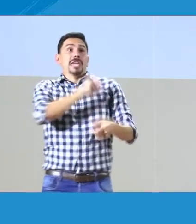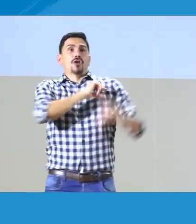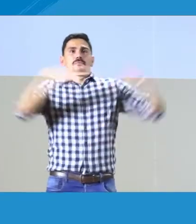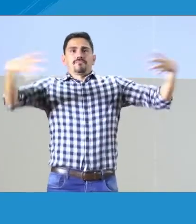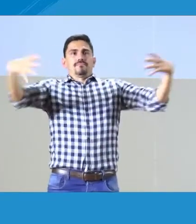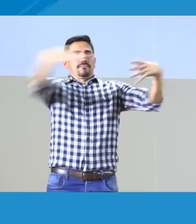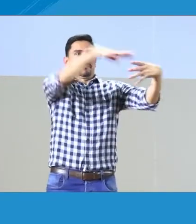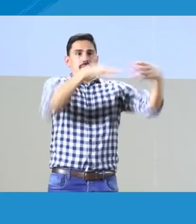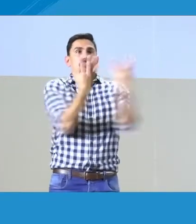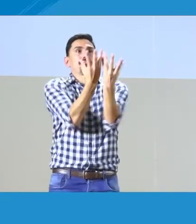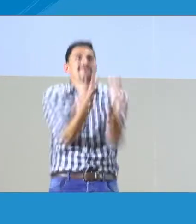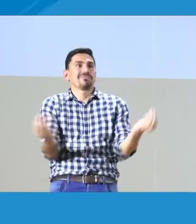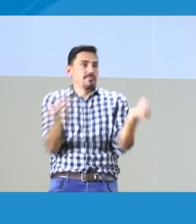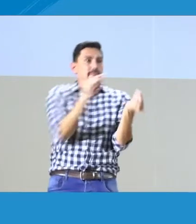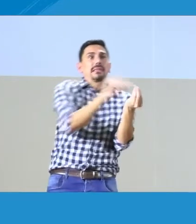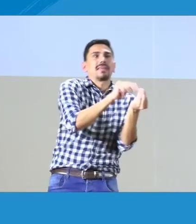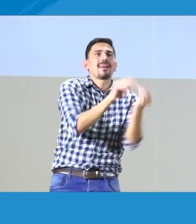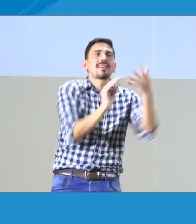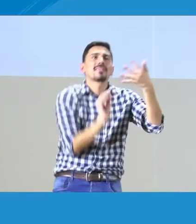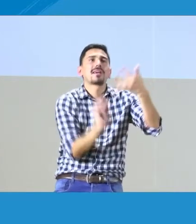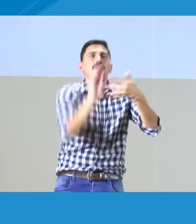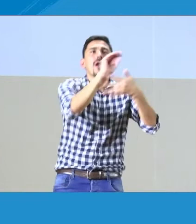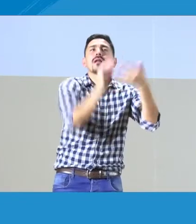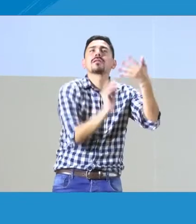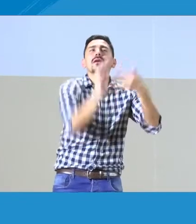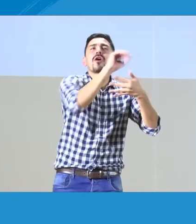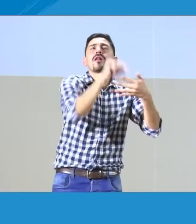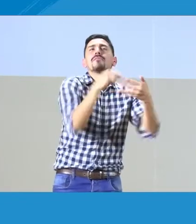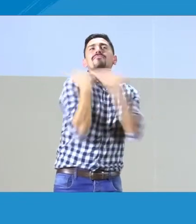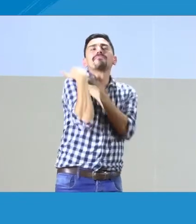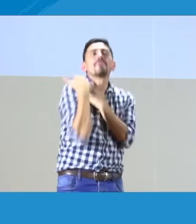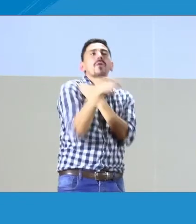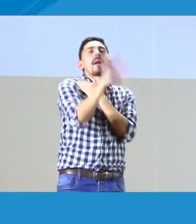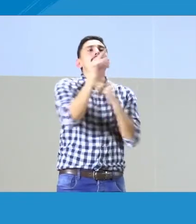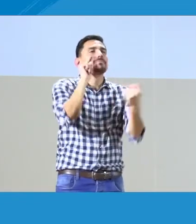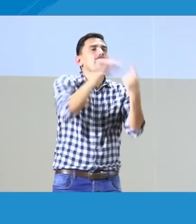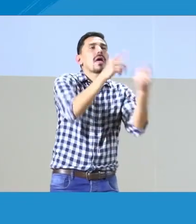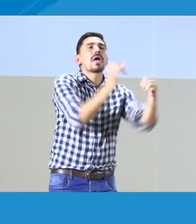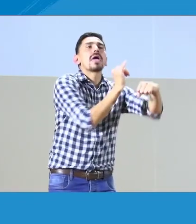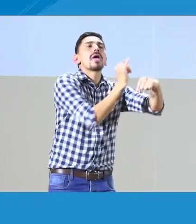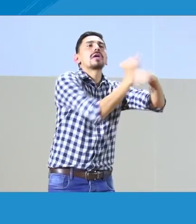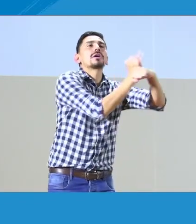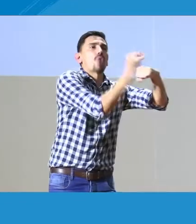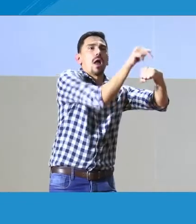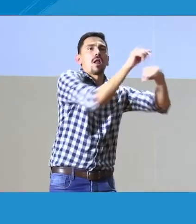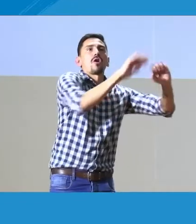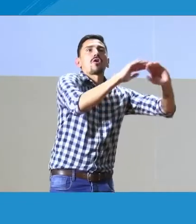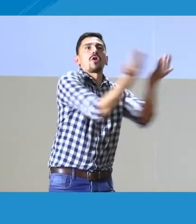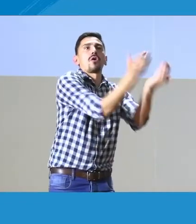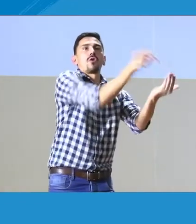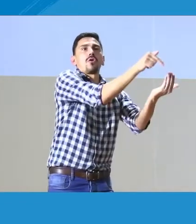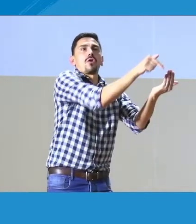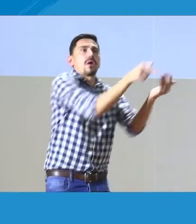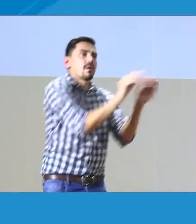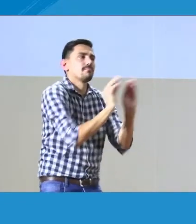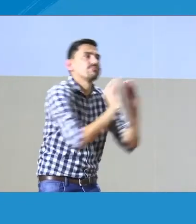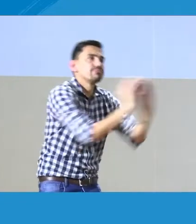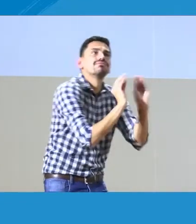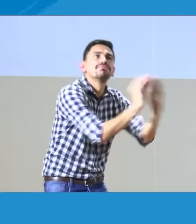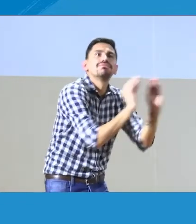hablando de la estructura del INSOR. Tenemos dentro de